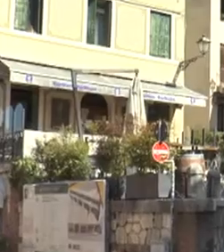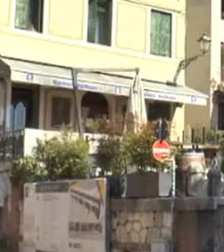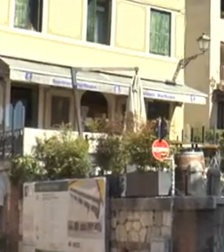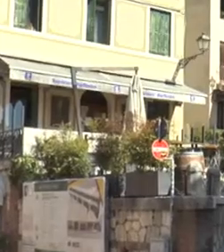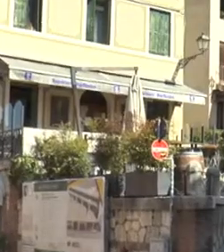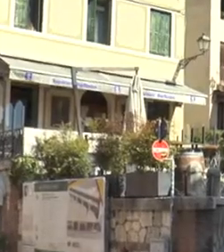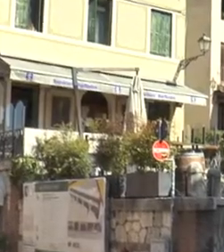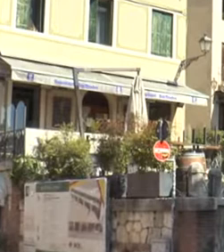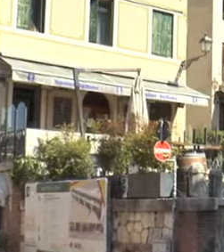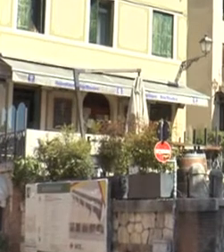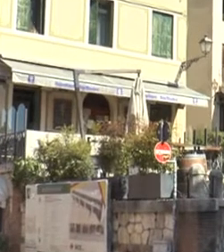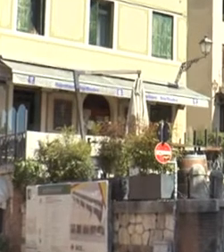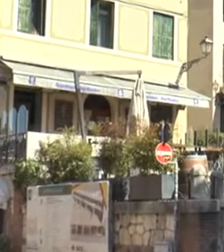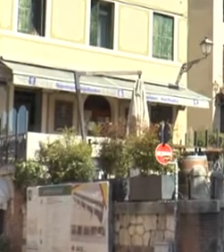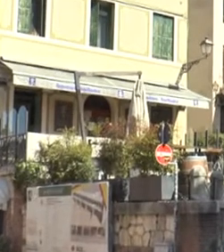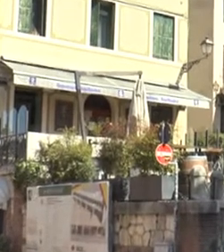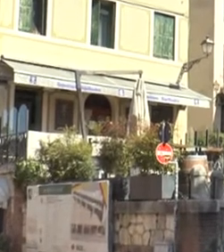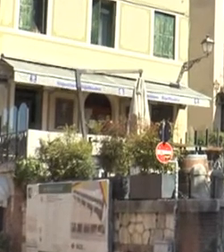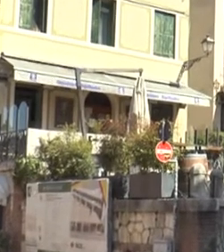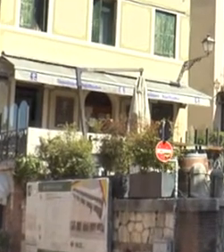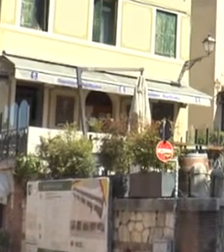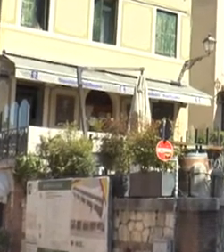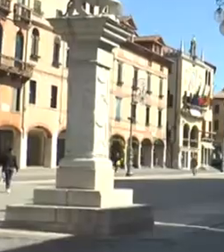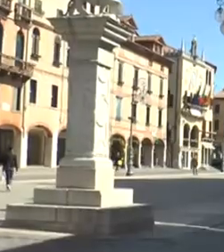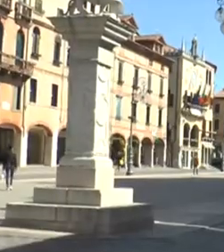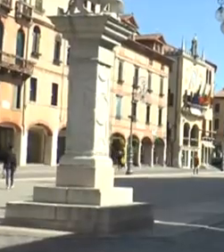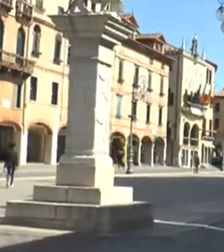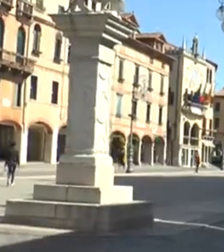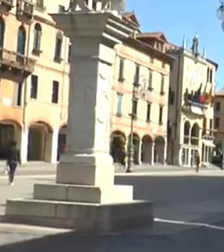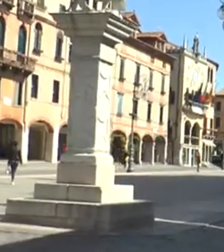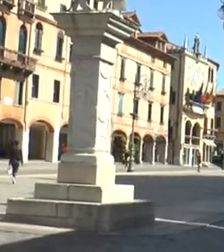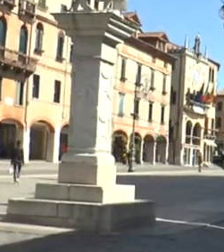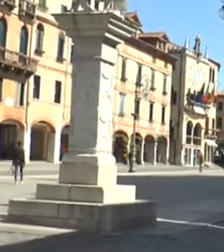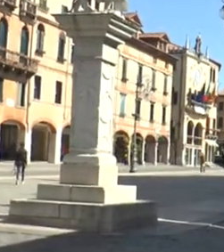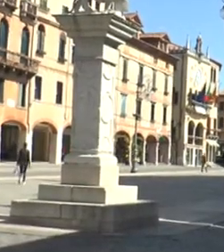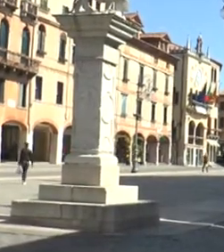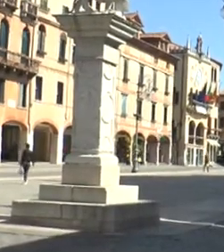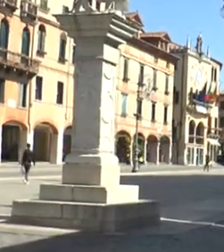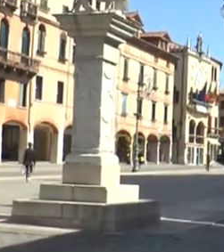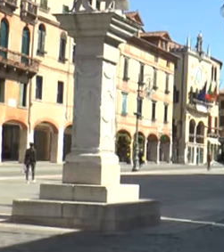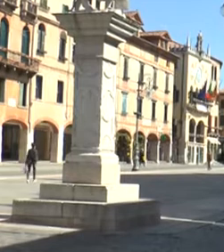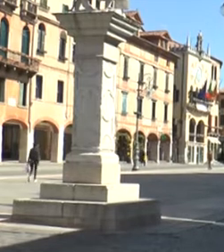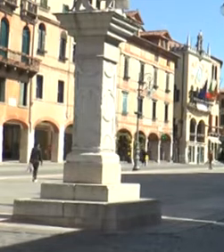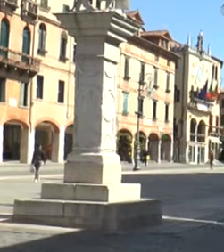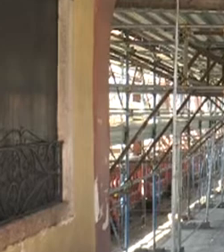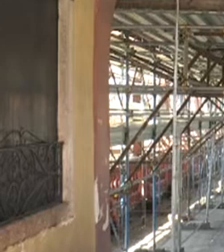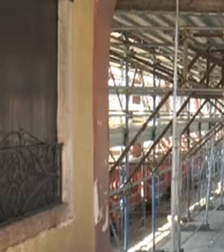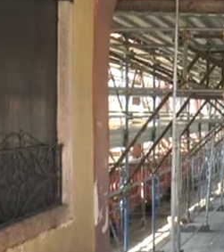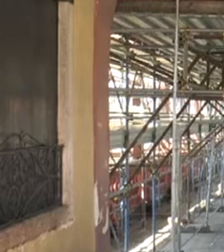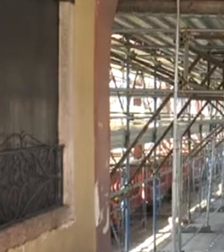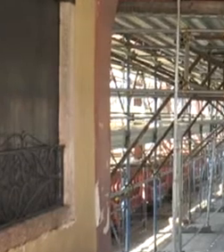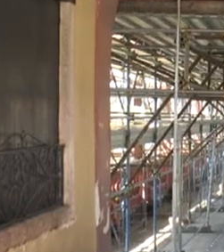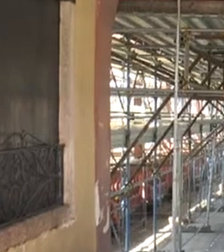stanno dando l'esempio. Sono quelli che patiscono di più l'isolamento dagli amici eppure in giro non se ne vedono. Hanno capito